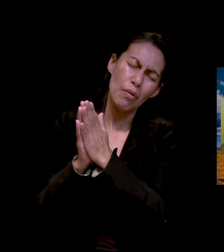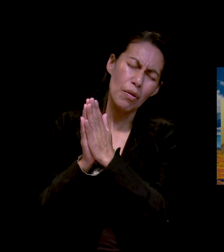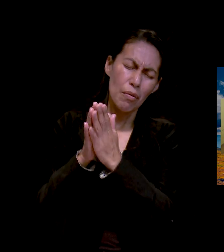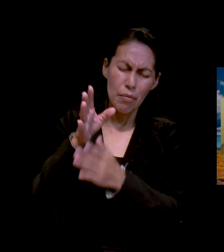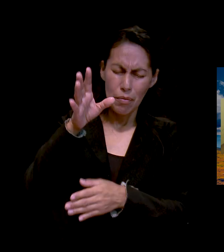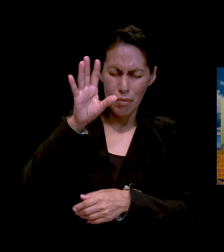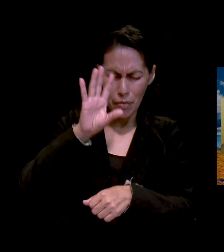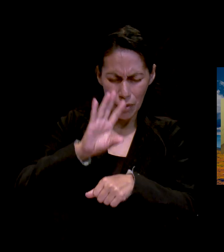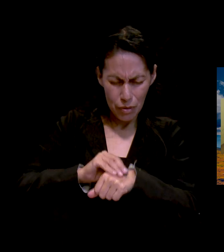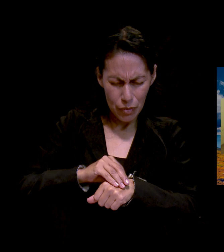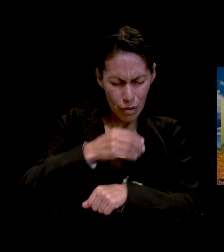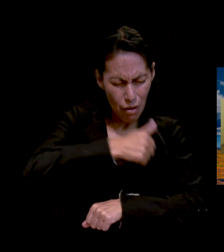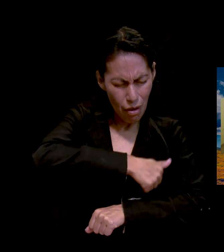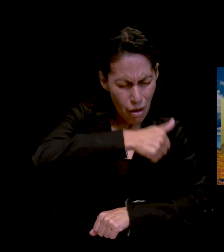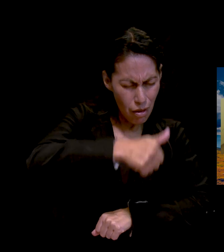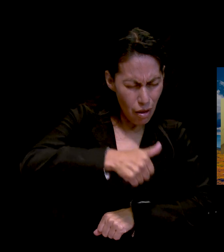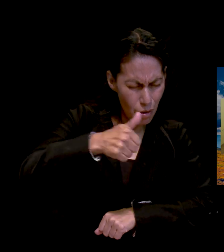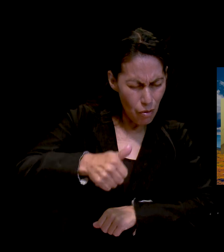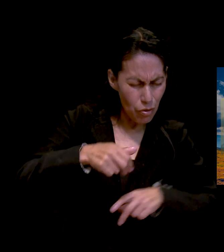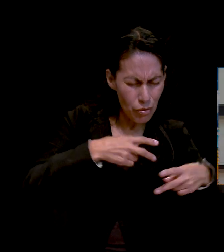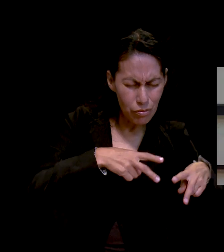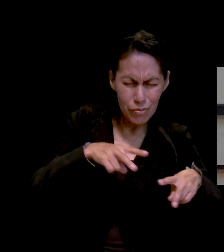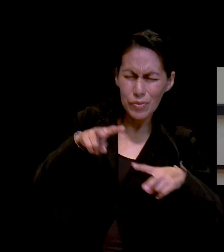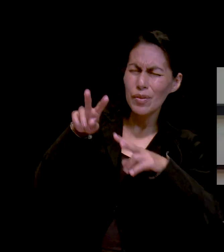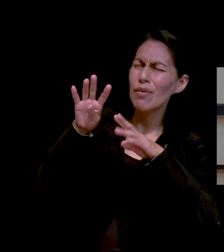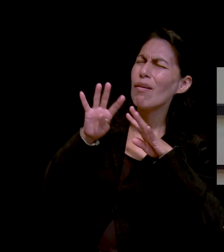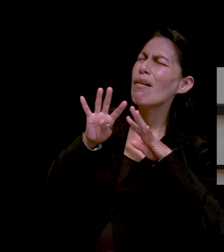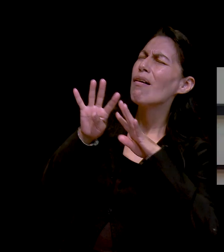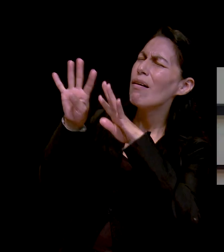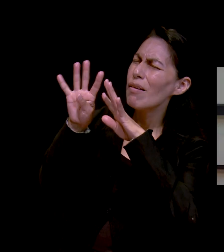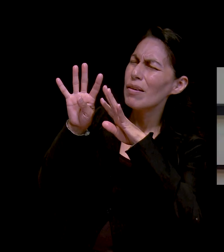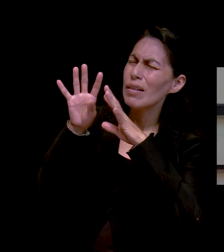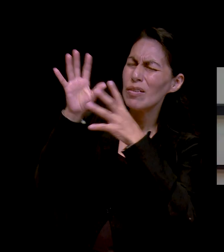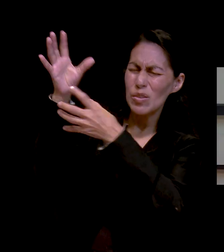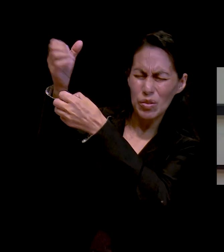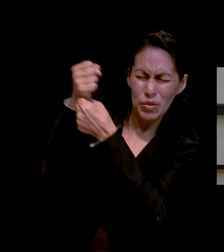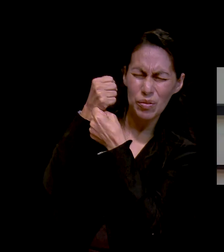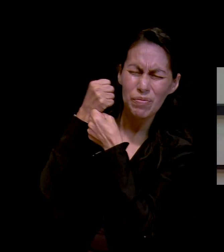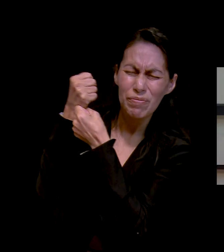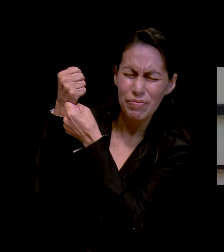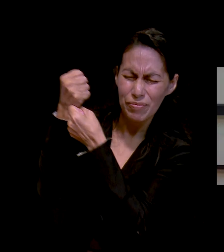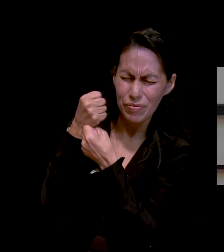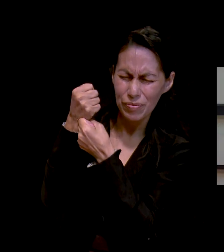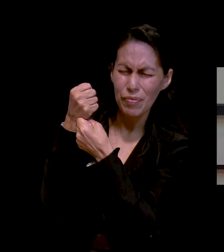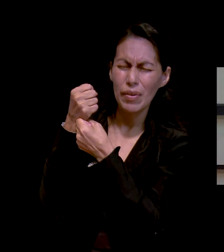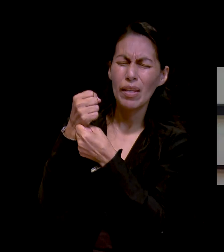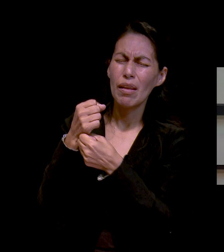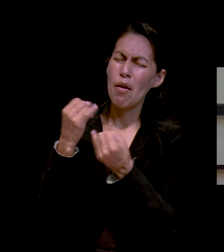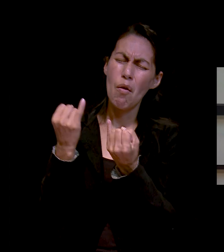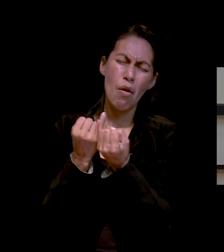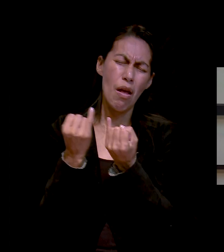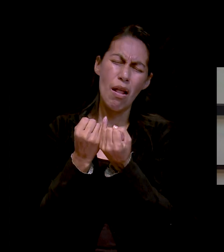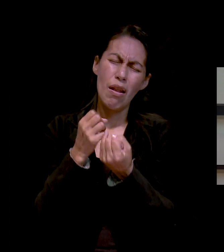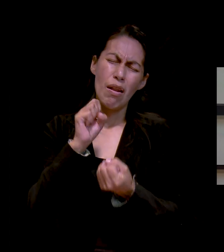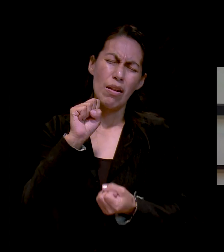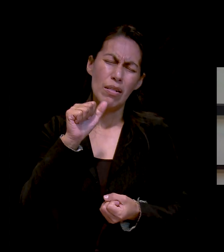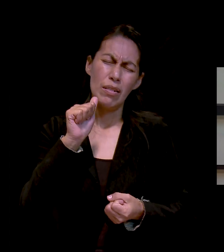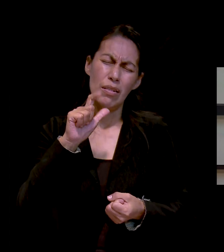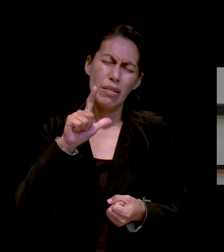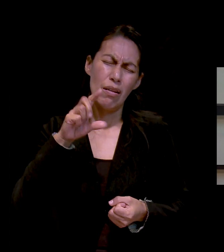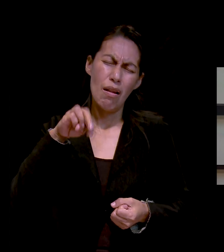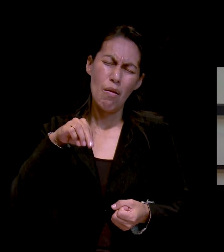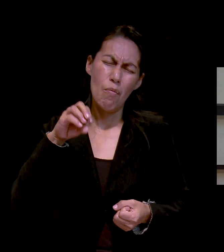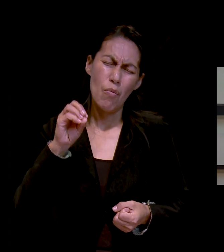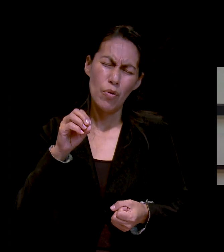podamos aferrar. Y así como dice el Salmo 34, 7, el que el ángel de Jehová acampa